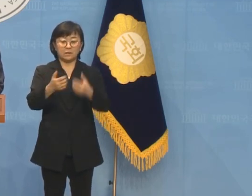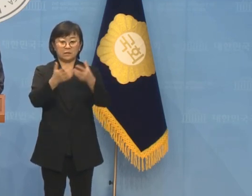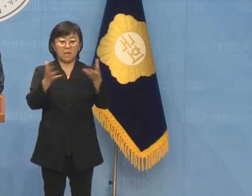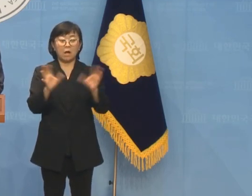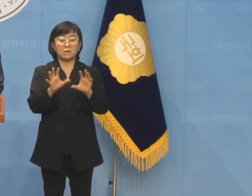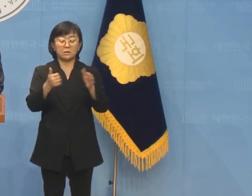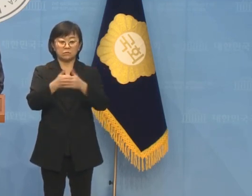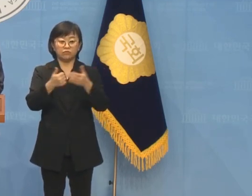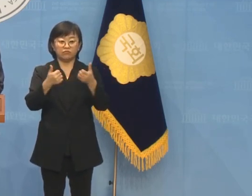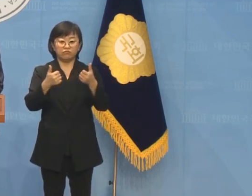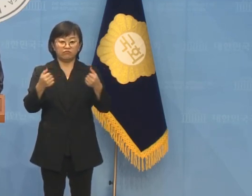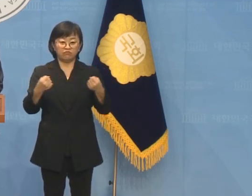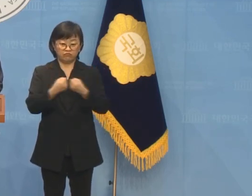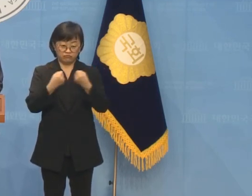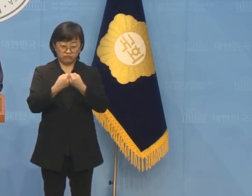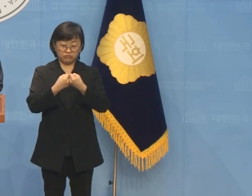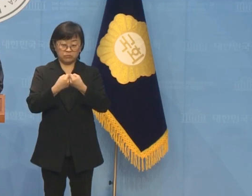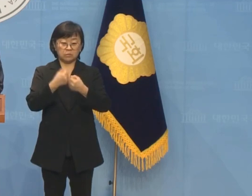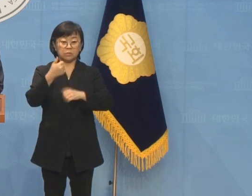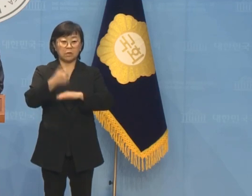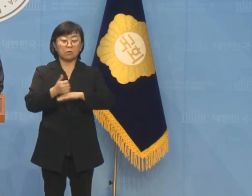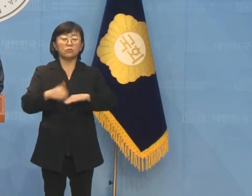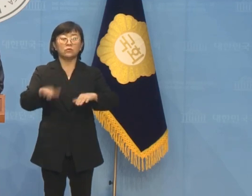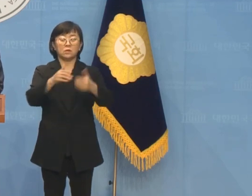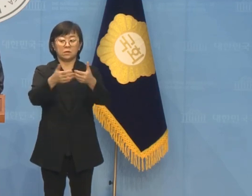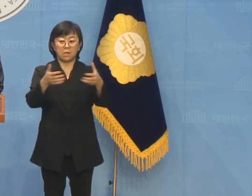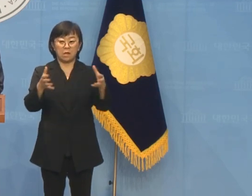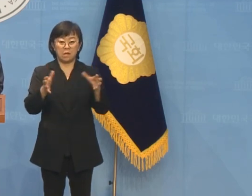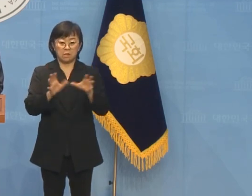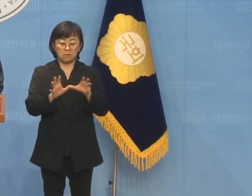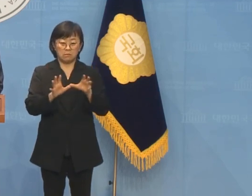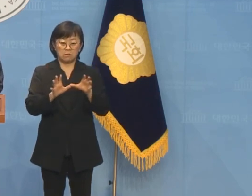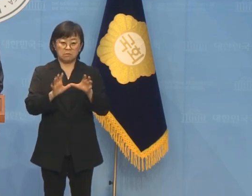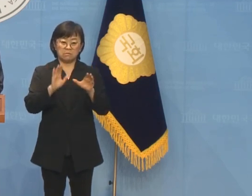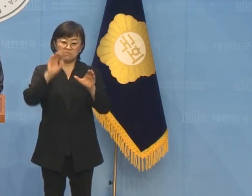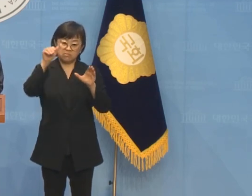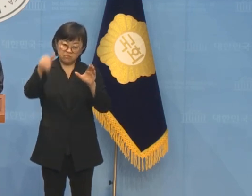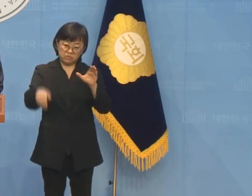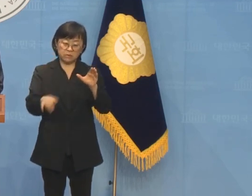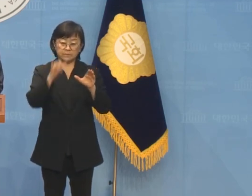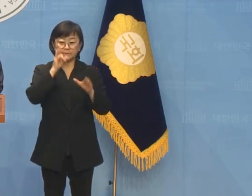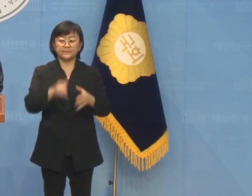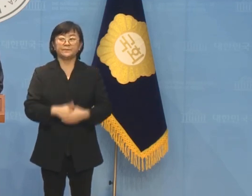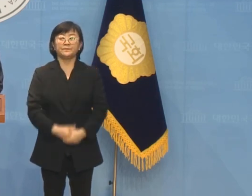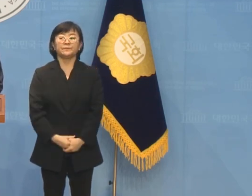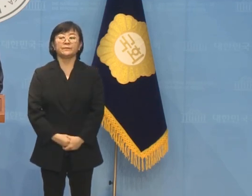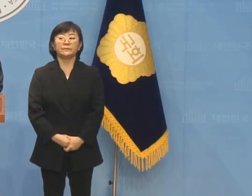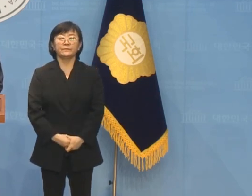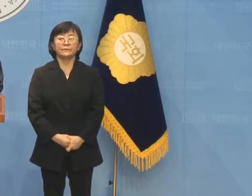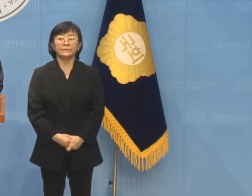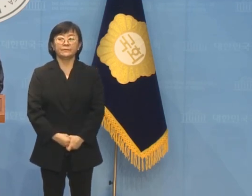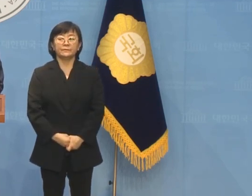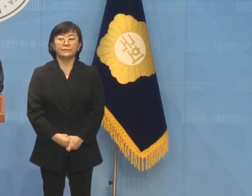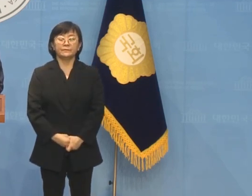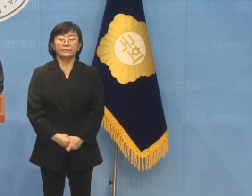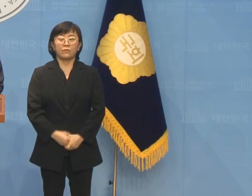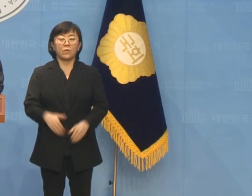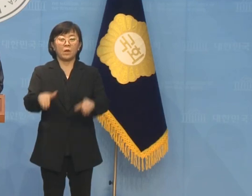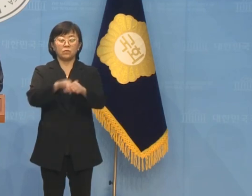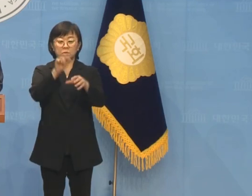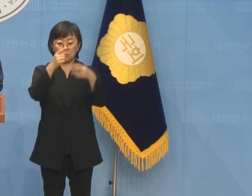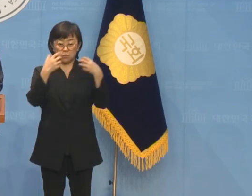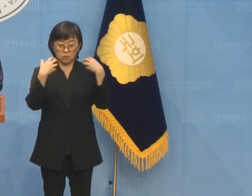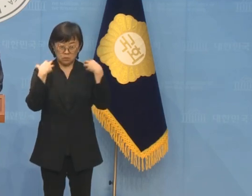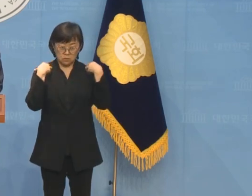분탕질을 하고 결국에는 우리 당을 나락으로 끌어들어가고 있습니다. 문재인